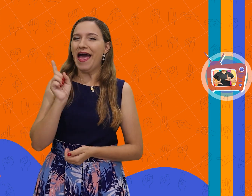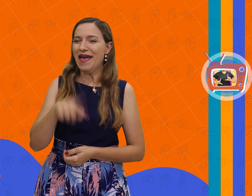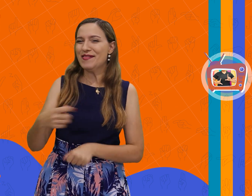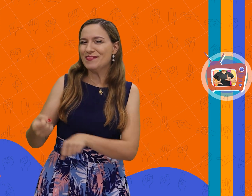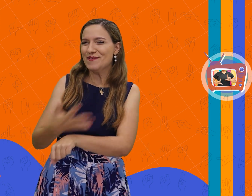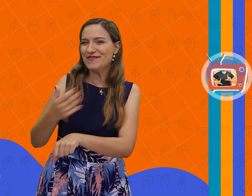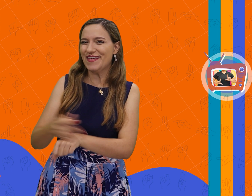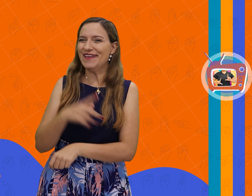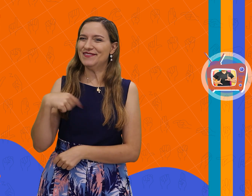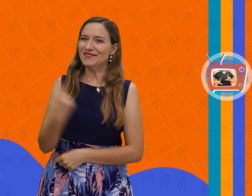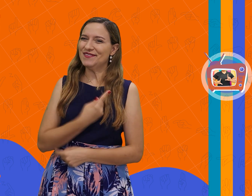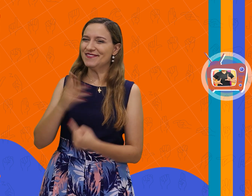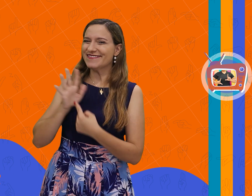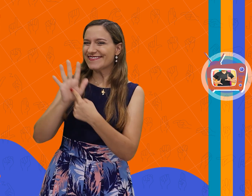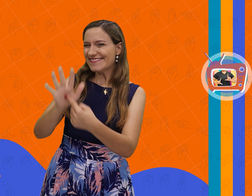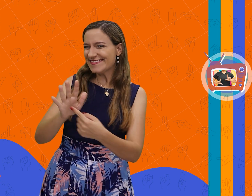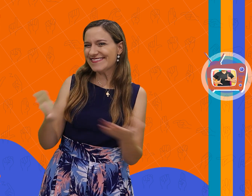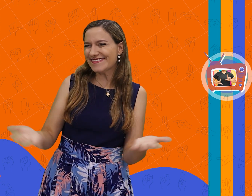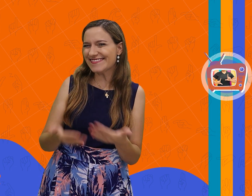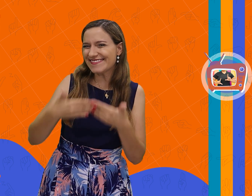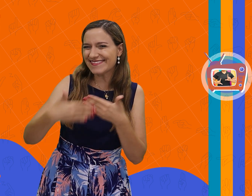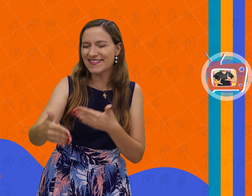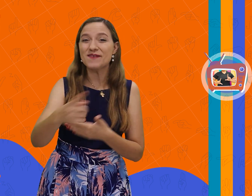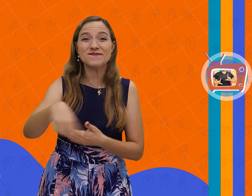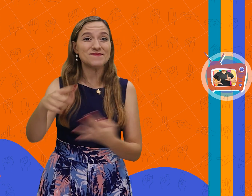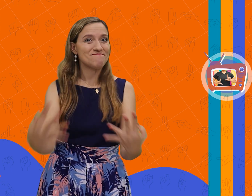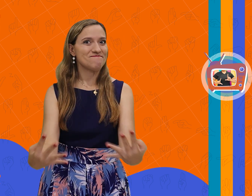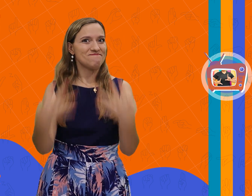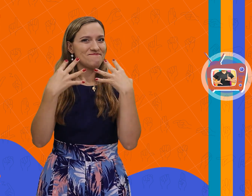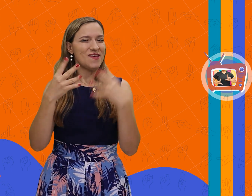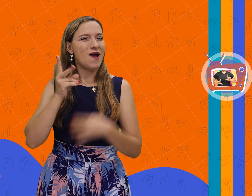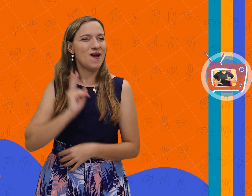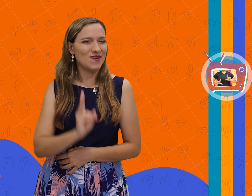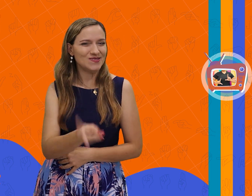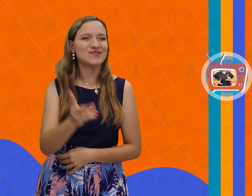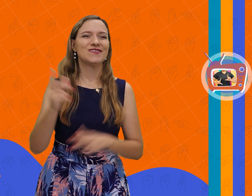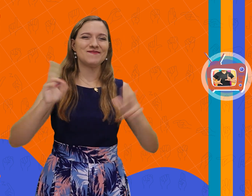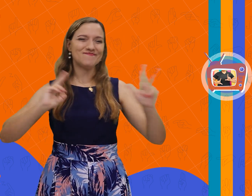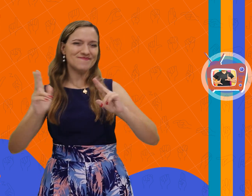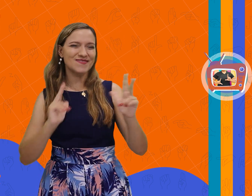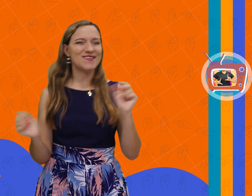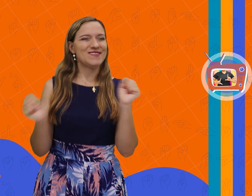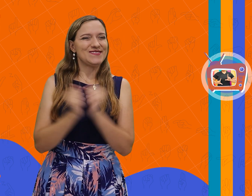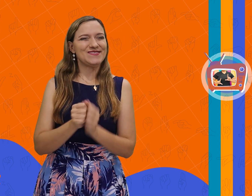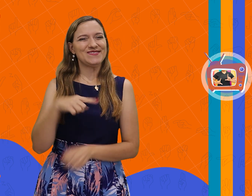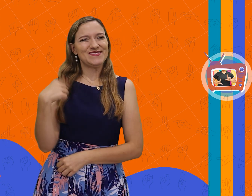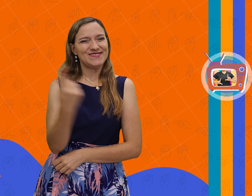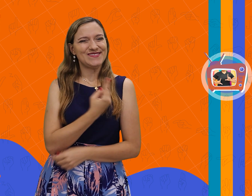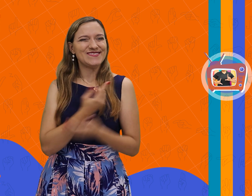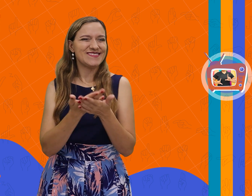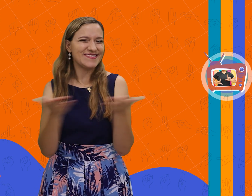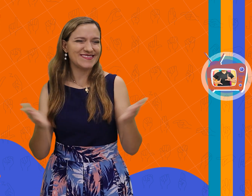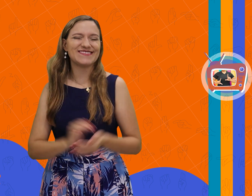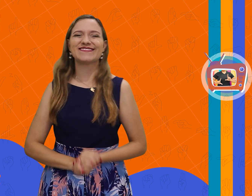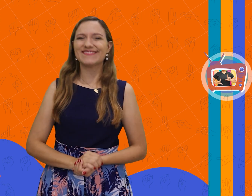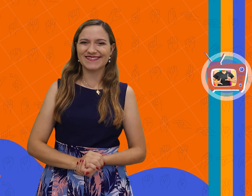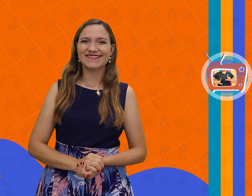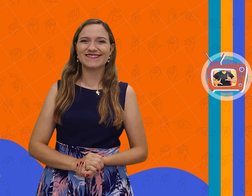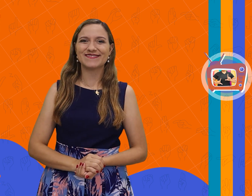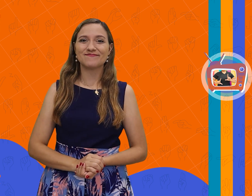é uma das novidades do nosso programa. Fique ligado e se divirta conosco. E